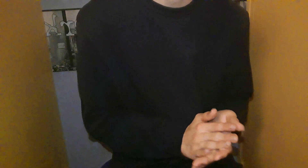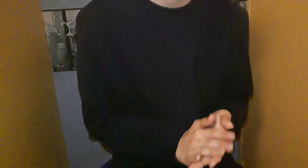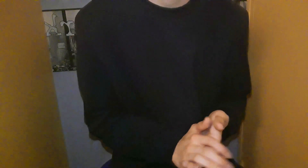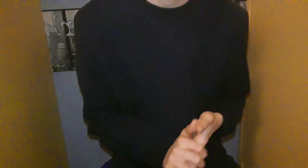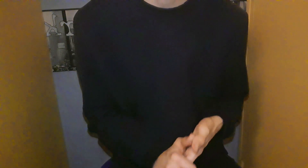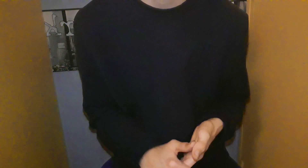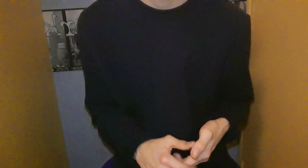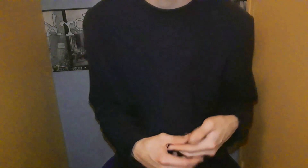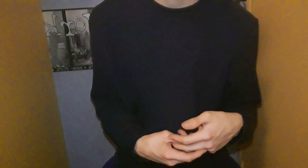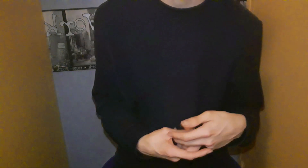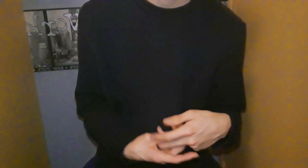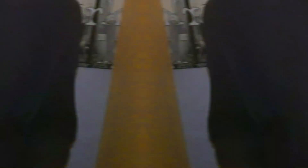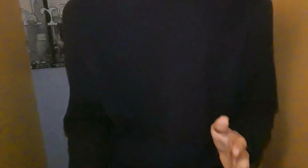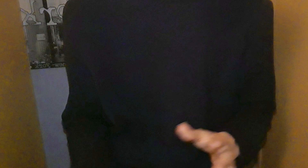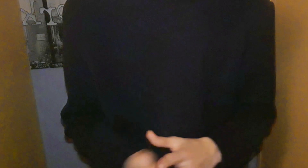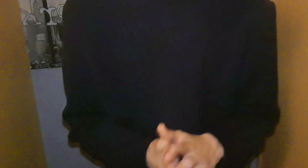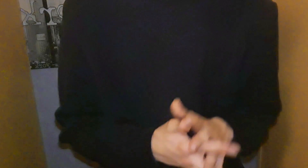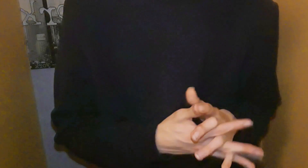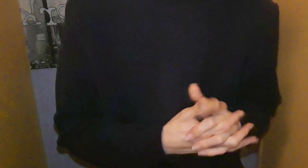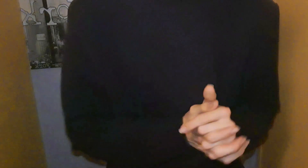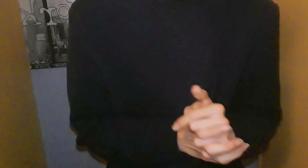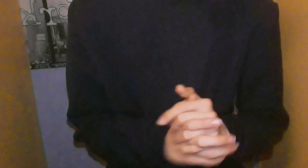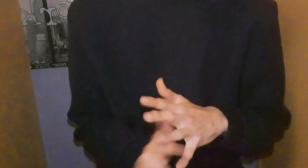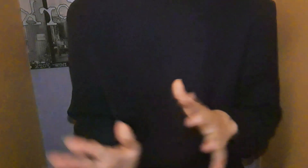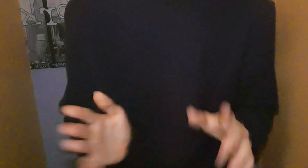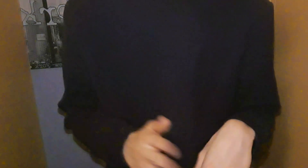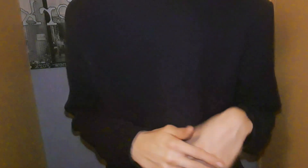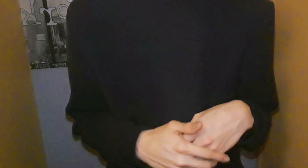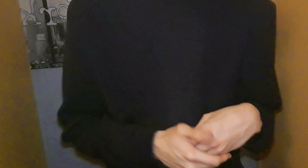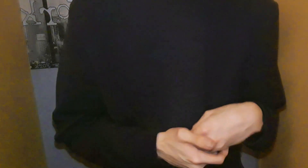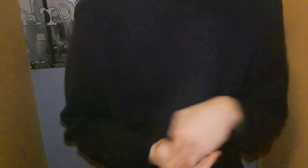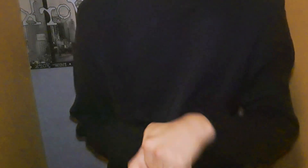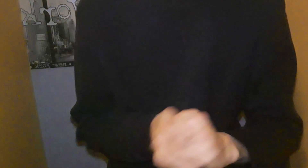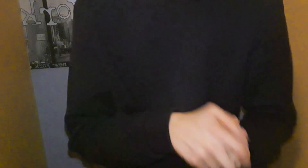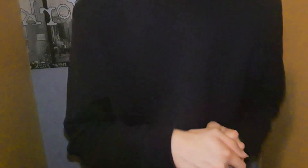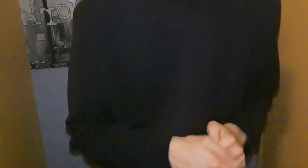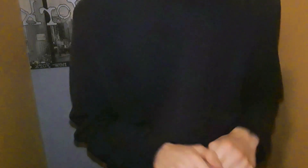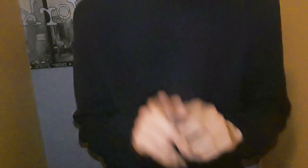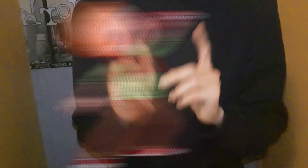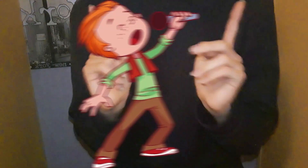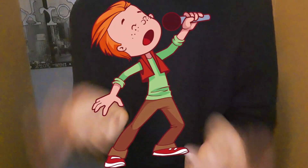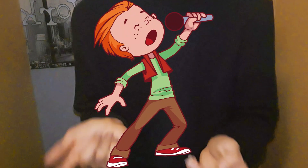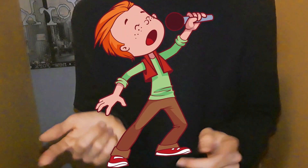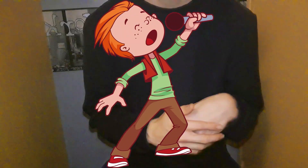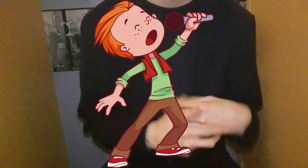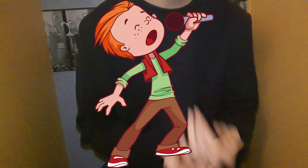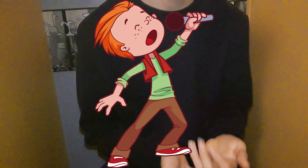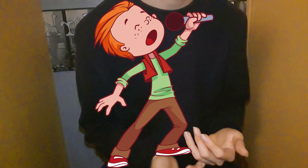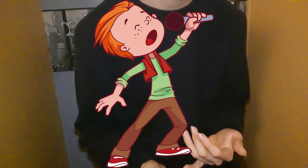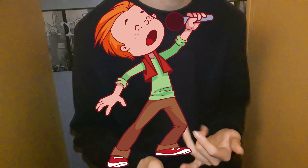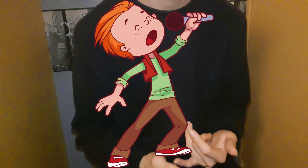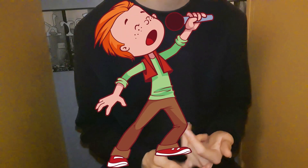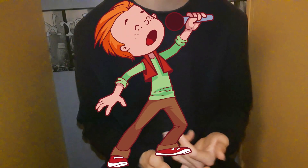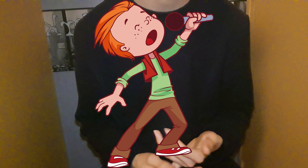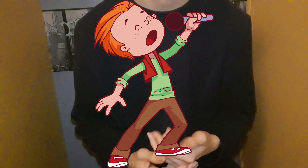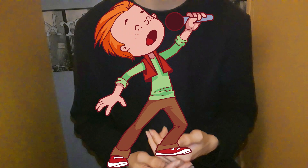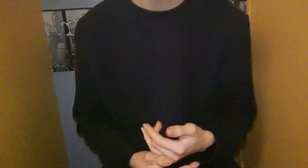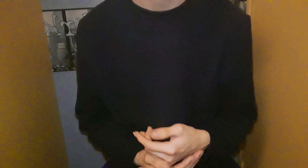comprenais pas Donc, voilà Ensuite Du coup, c'était ce que j'aime Donc,'en un peu parlé Avant J'aime bien chanter Oui, alors Ça, ça fait pas longtemps